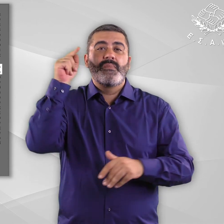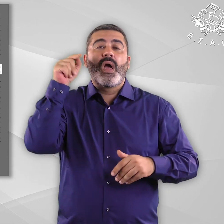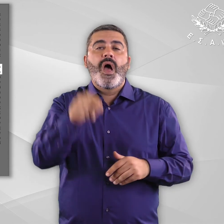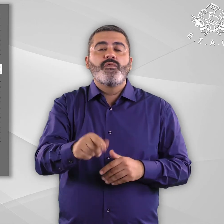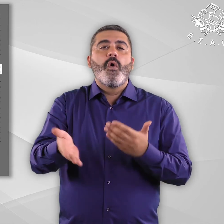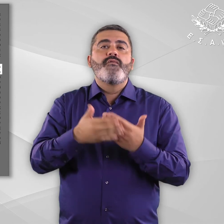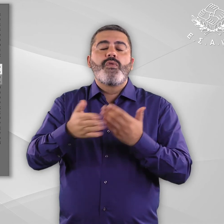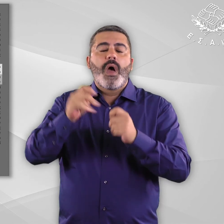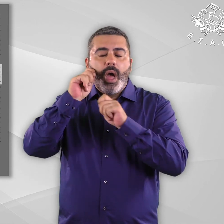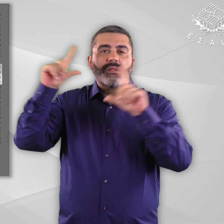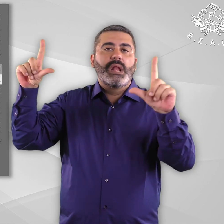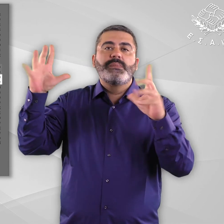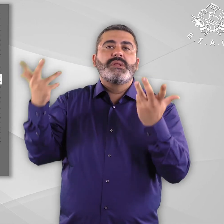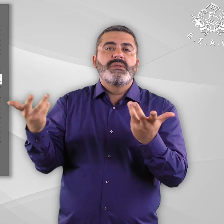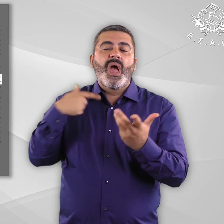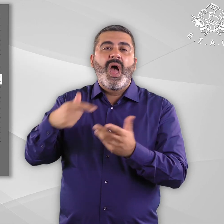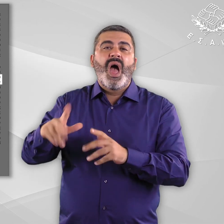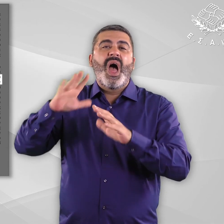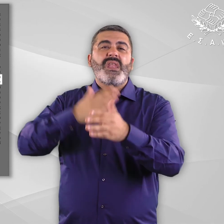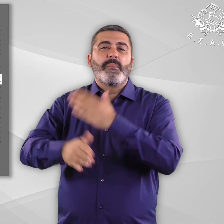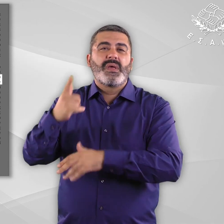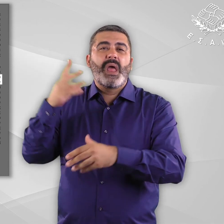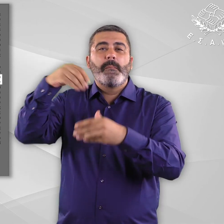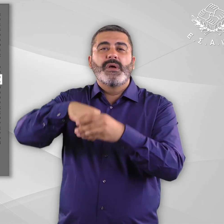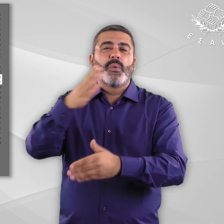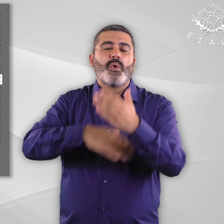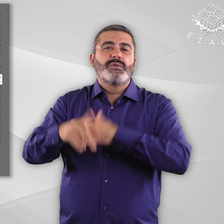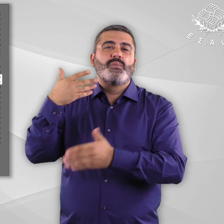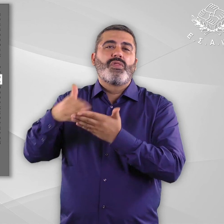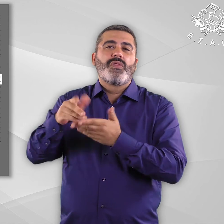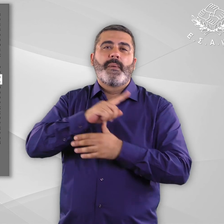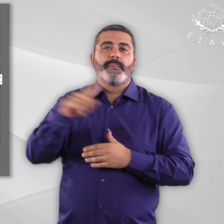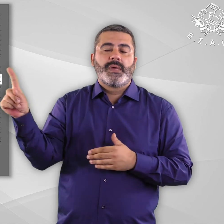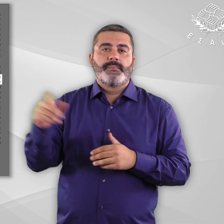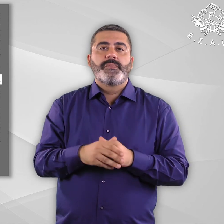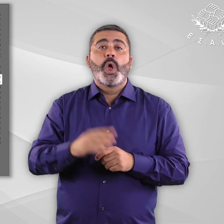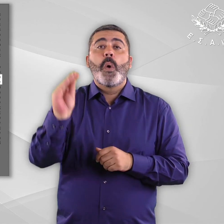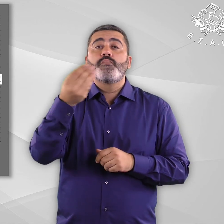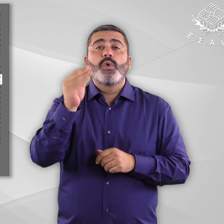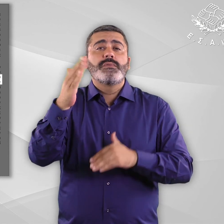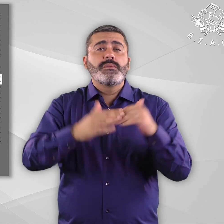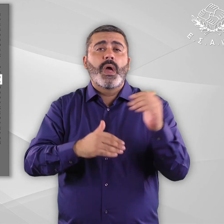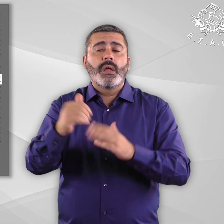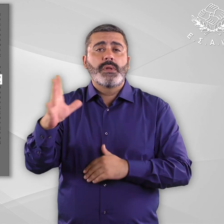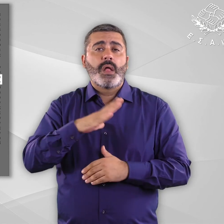πολιτιστικού πεδίου. Στο πεδίο της πολιτιστικής δημιουργίας τα άτομα με αναπηρία στην Ελλάδα δεν μπορούν εύκολα να εργαστούν ως